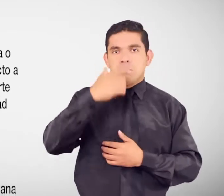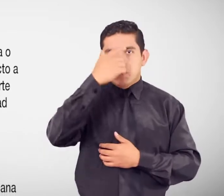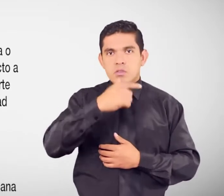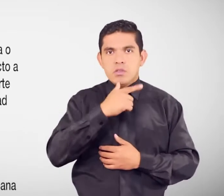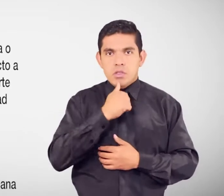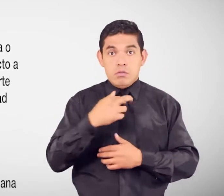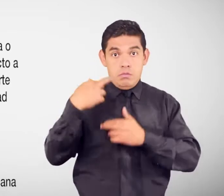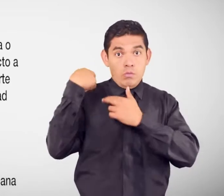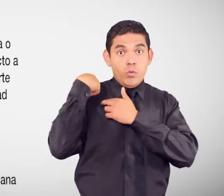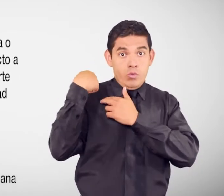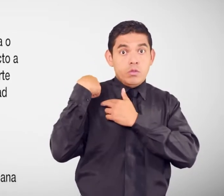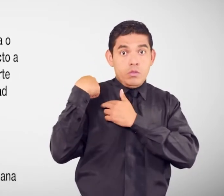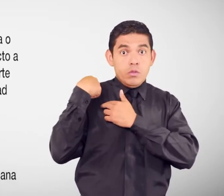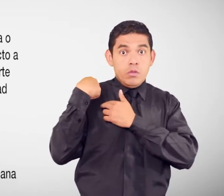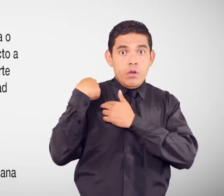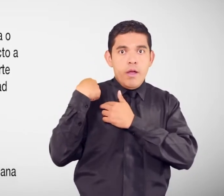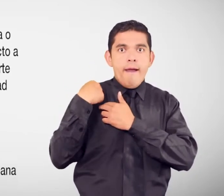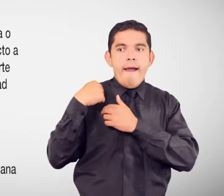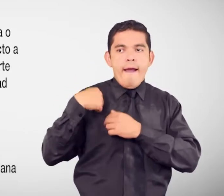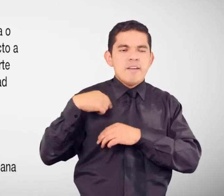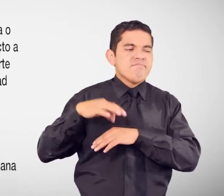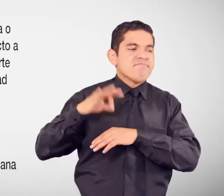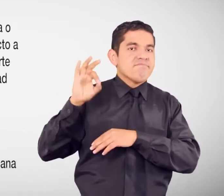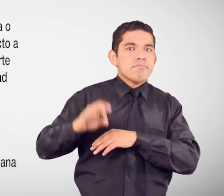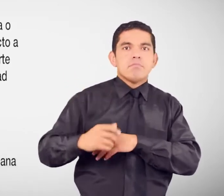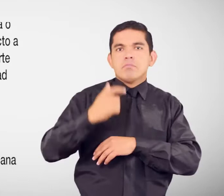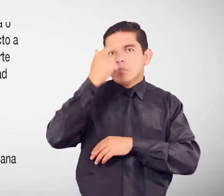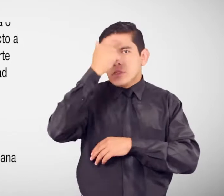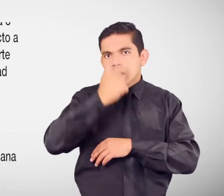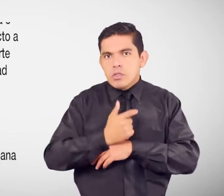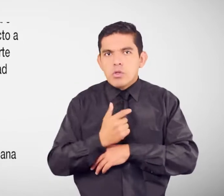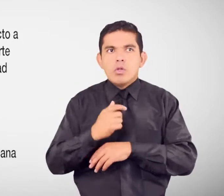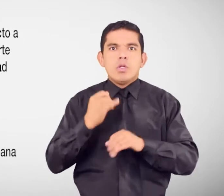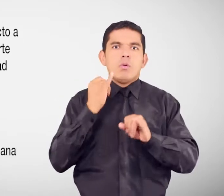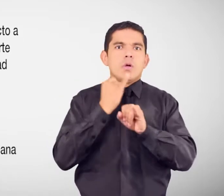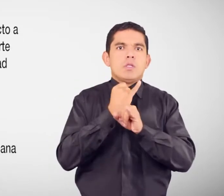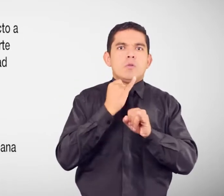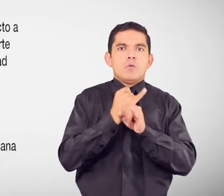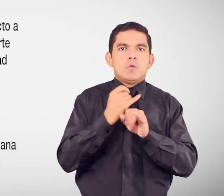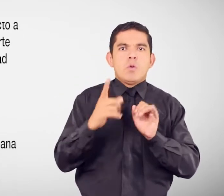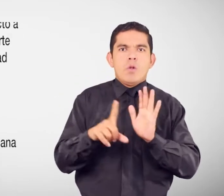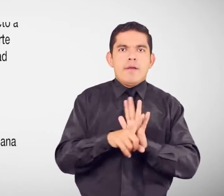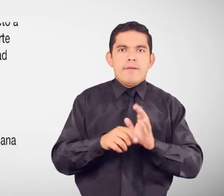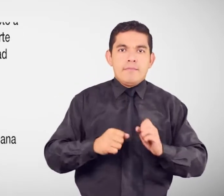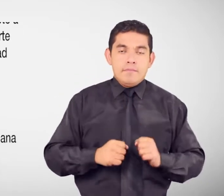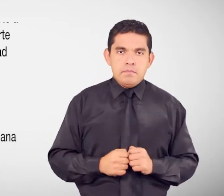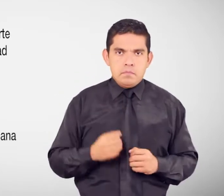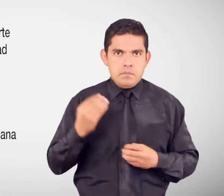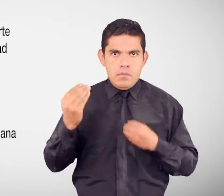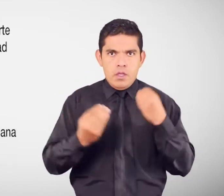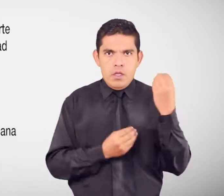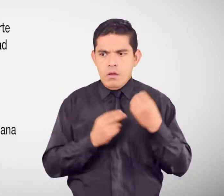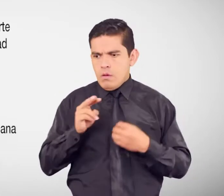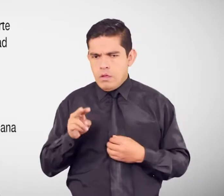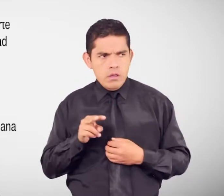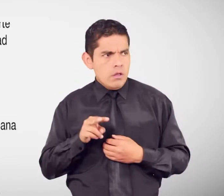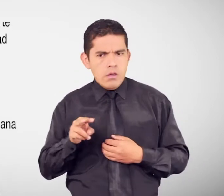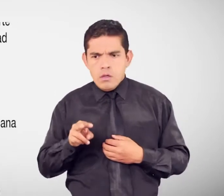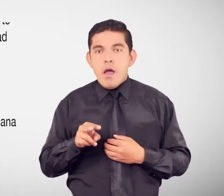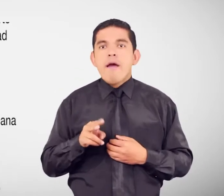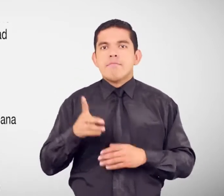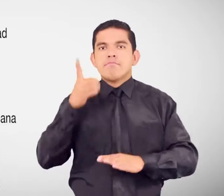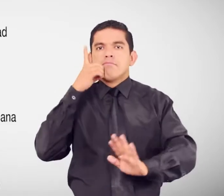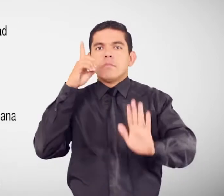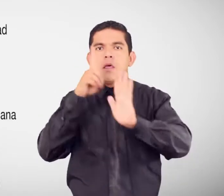Sea persona Natural O jurídica ¿Qué debes hacer? Acude a realizar Tu denuncia En Unidad de